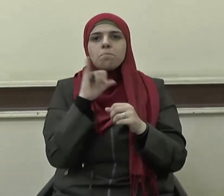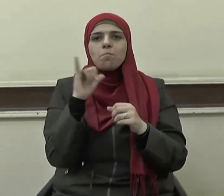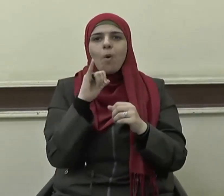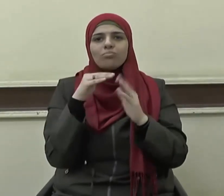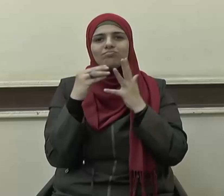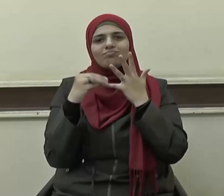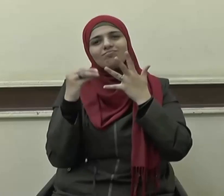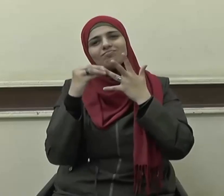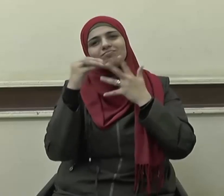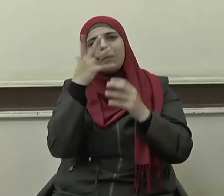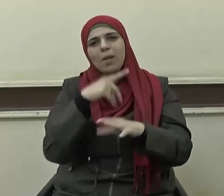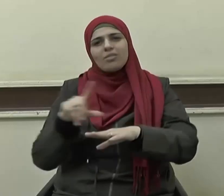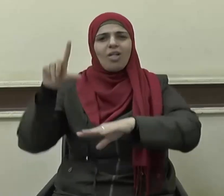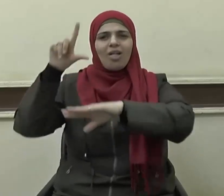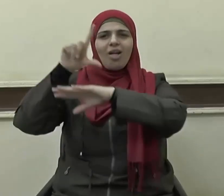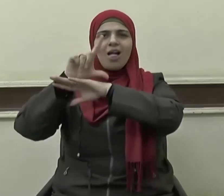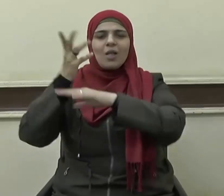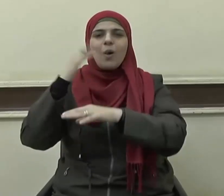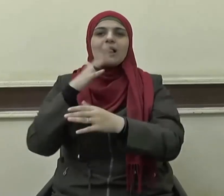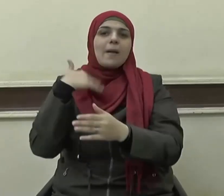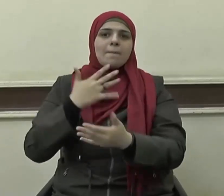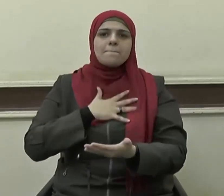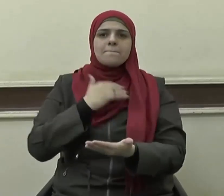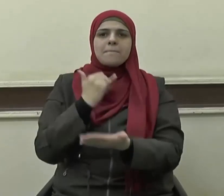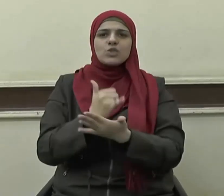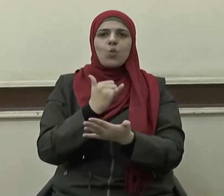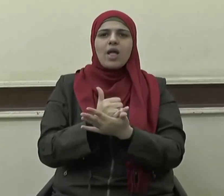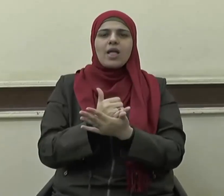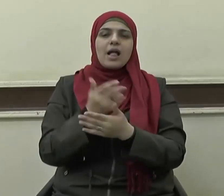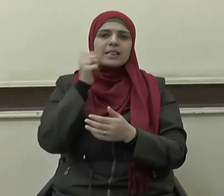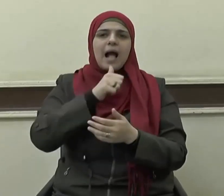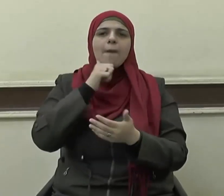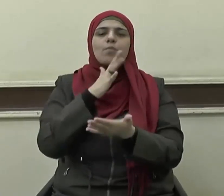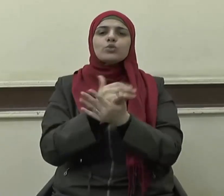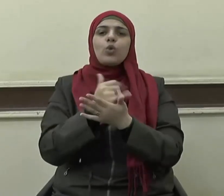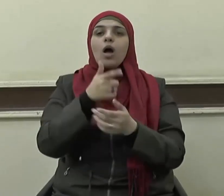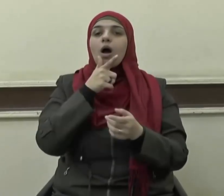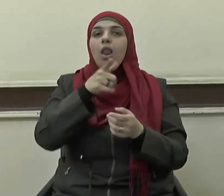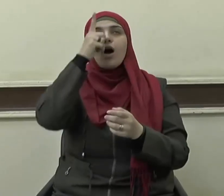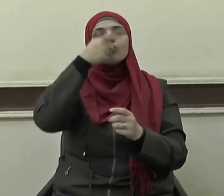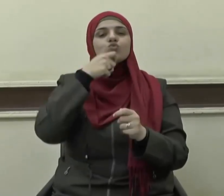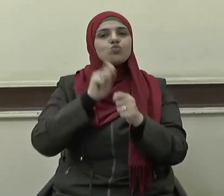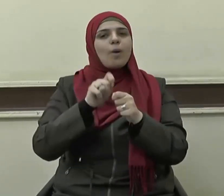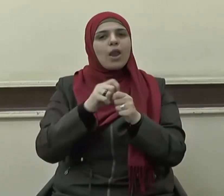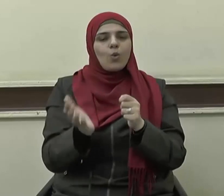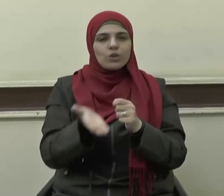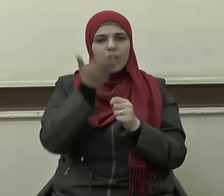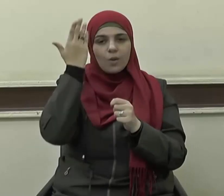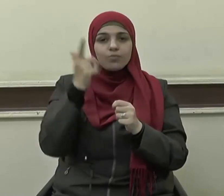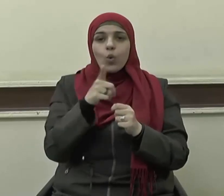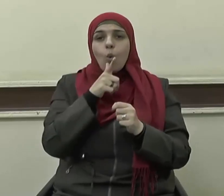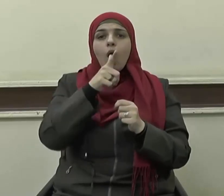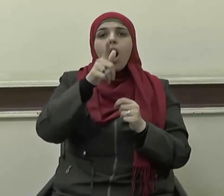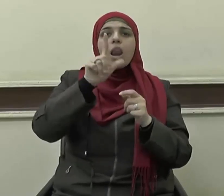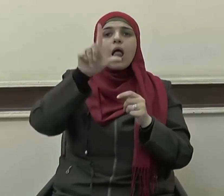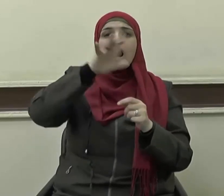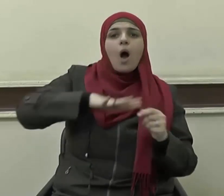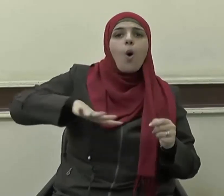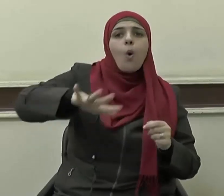القيادة وتحمل المسؤولية حيث يقول سبحانه وقال لهم نبيهم إن